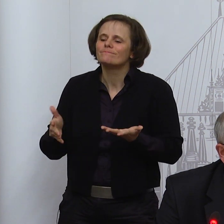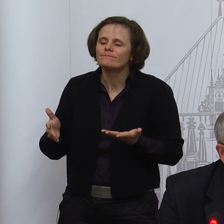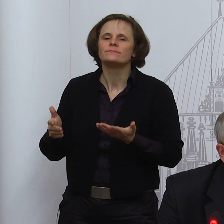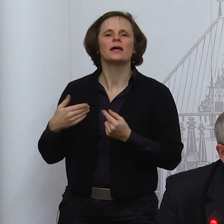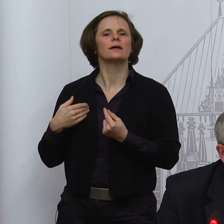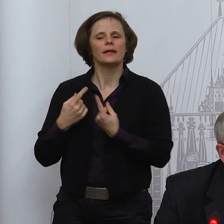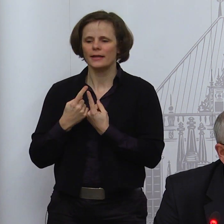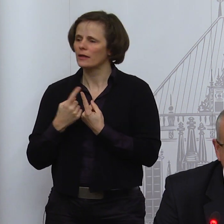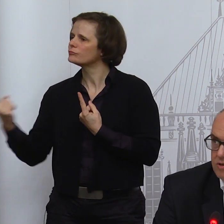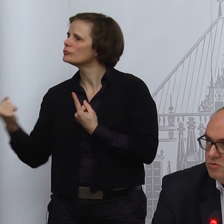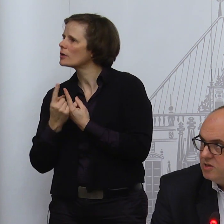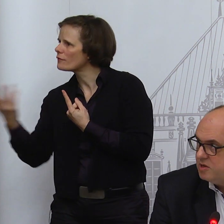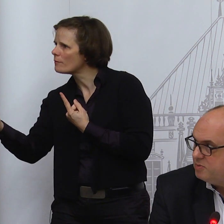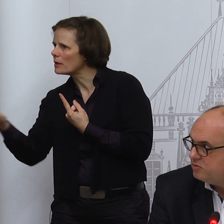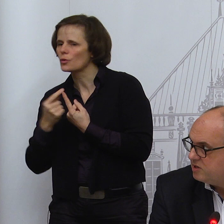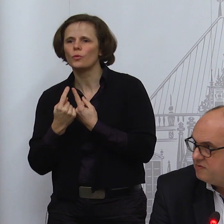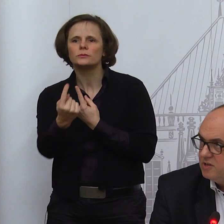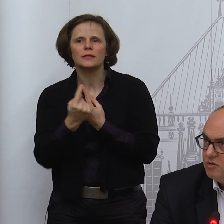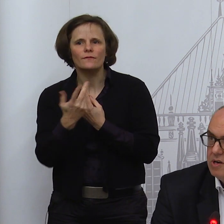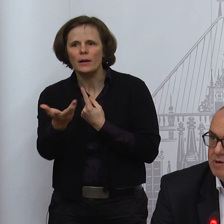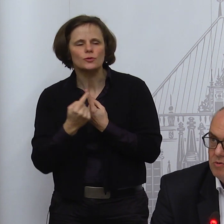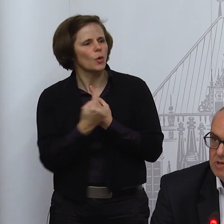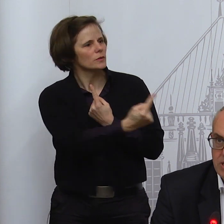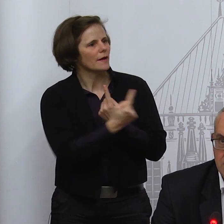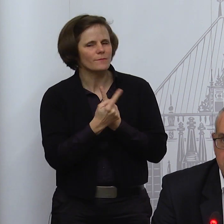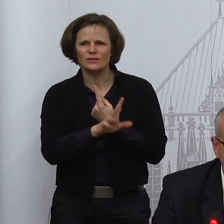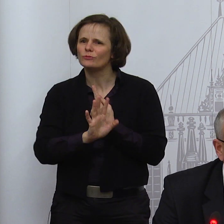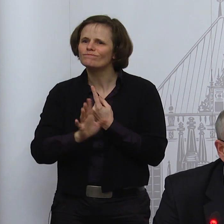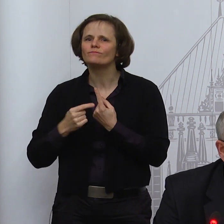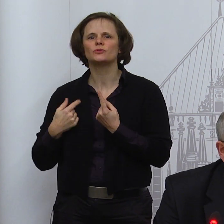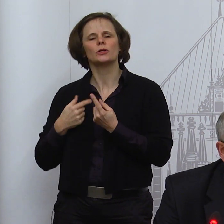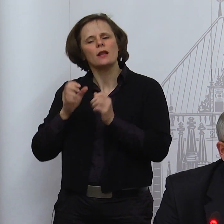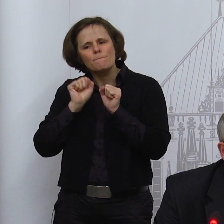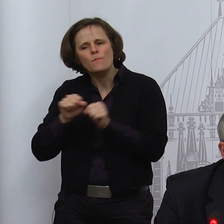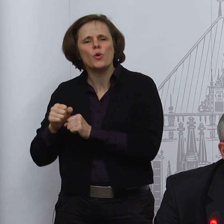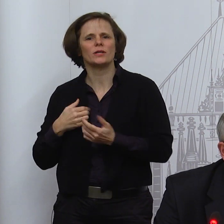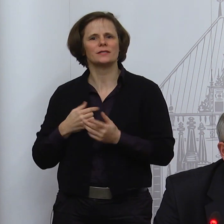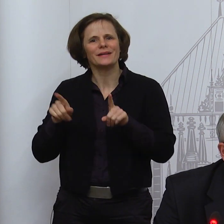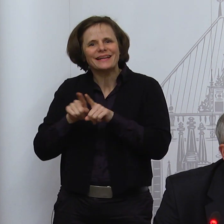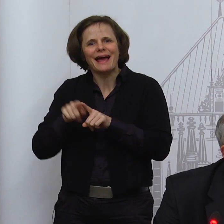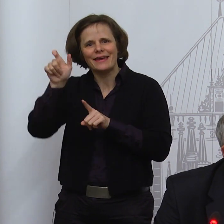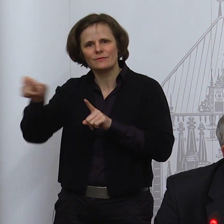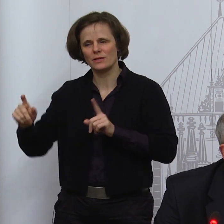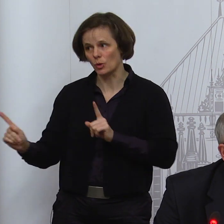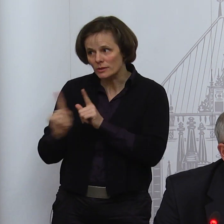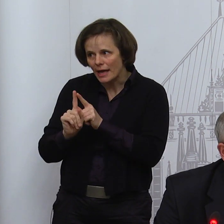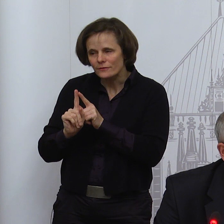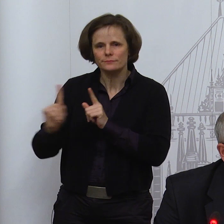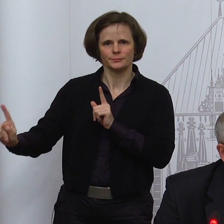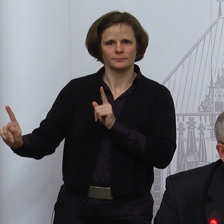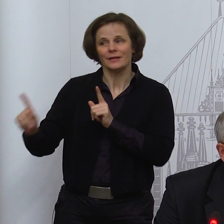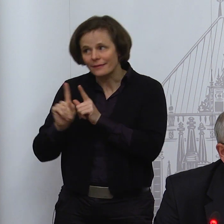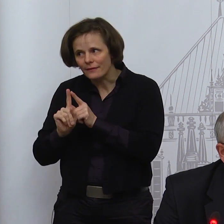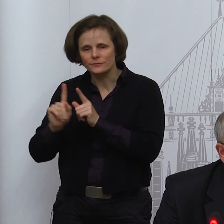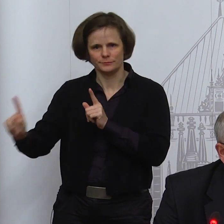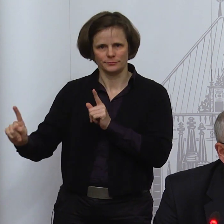Also man darf sich ja als Haushalt mit einer zusätzlichen Person treffen. Das können aber unterschiedliche sein. An dem einen Tag die Person, am anderen Tag eine